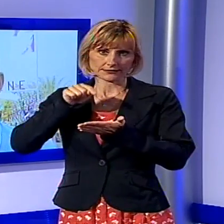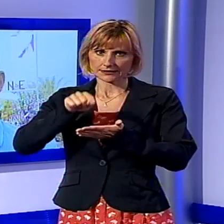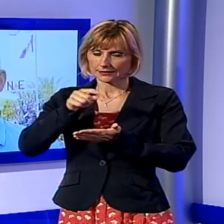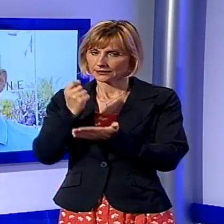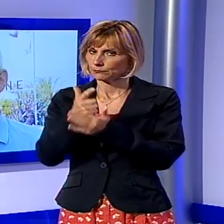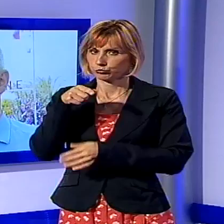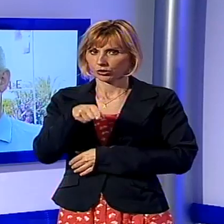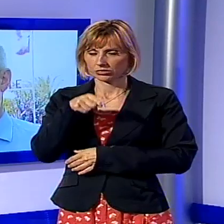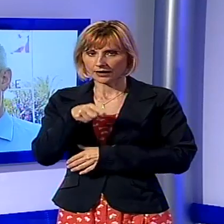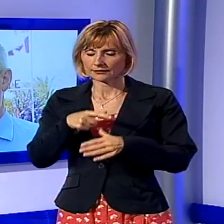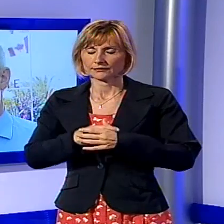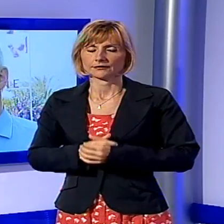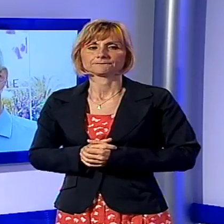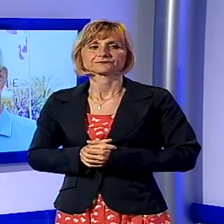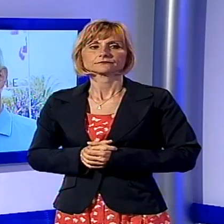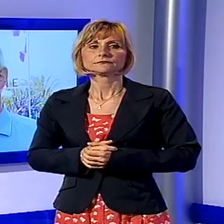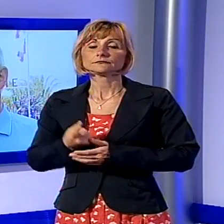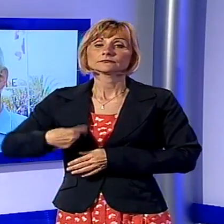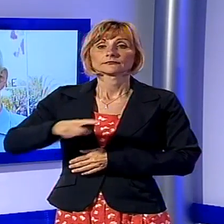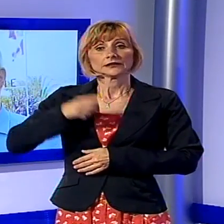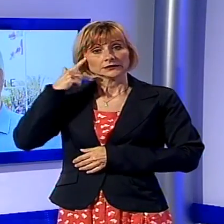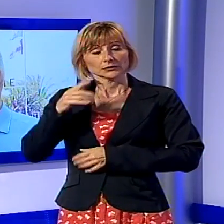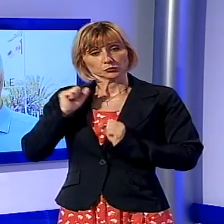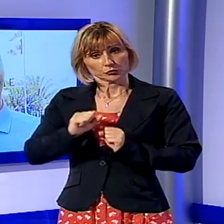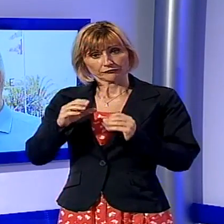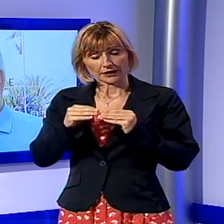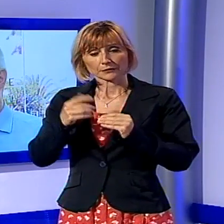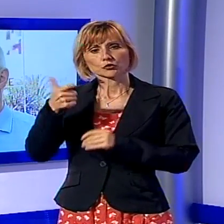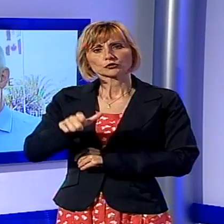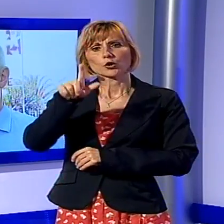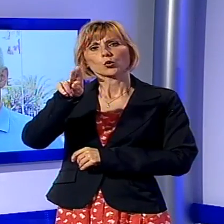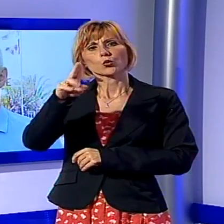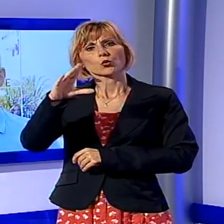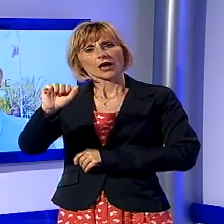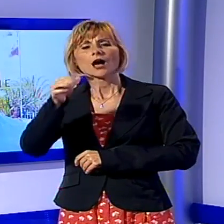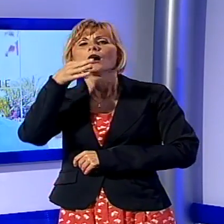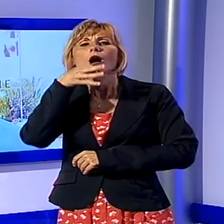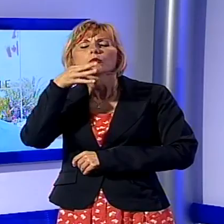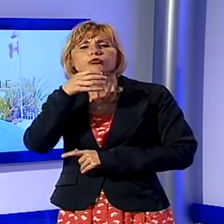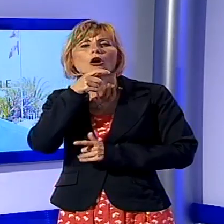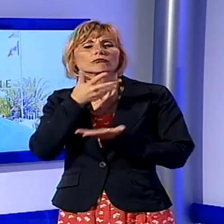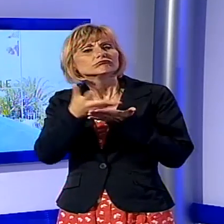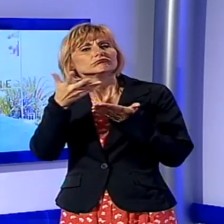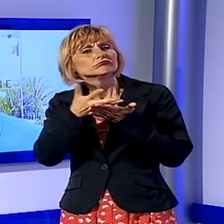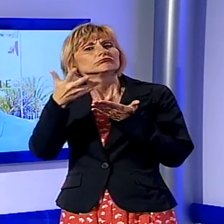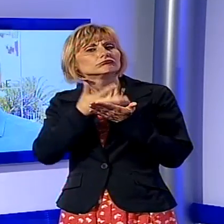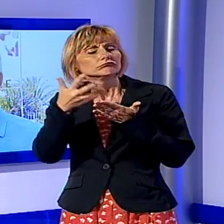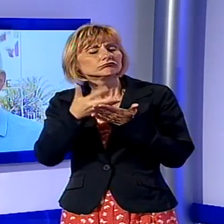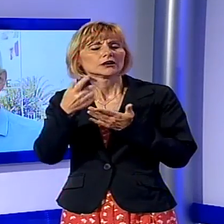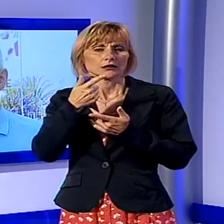Sappiamo di poterlo fare perché Luca può parlare a tutta la città, anche a chi al primo turno ha scelto candidati diversi e che